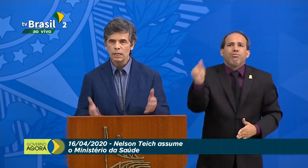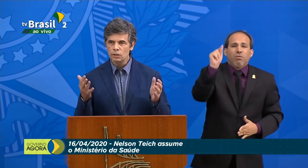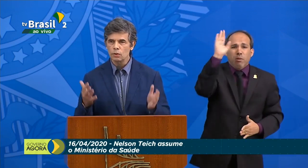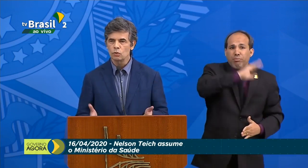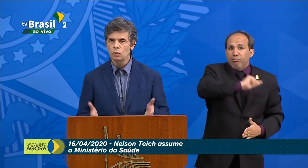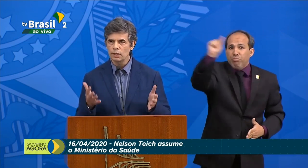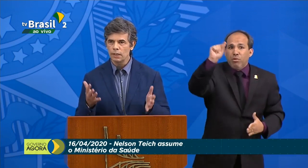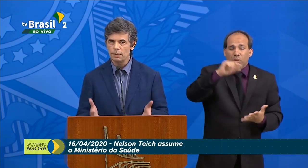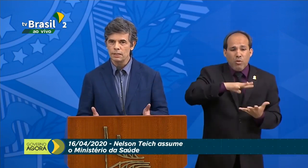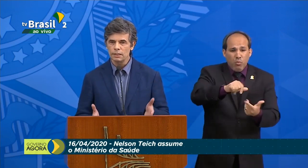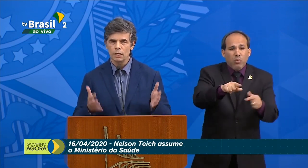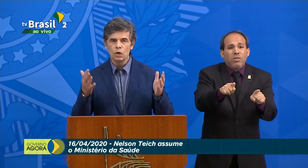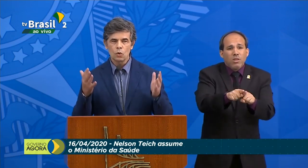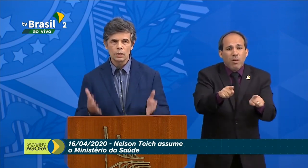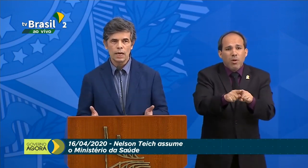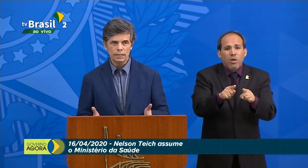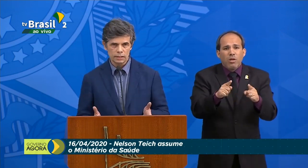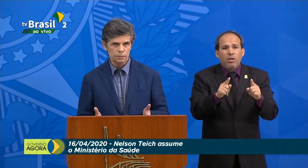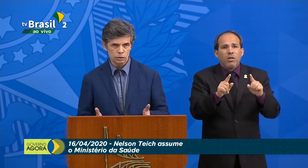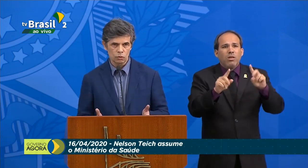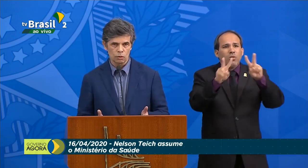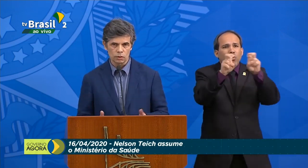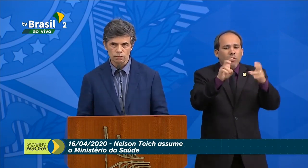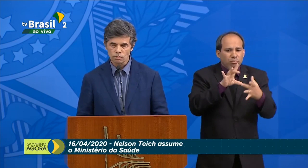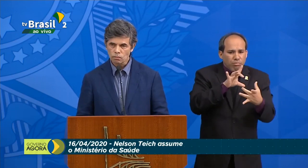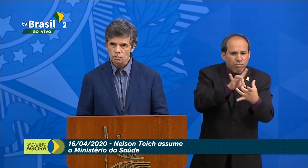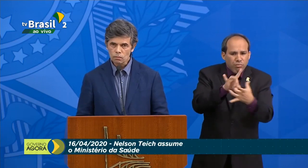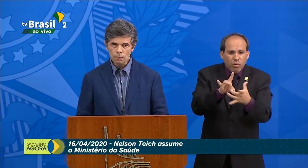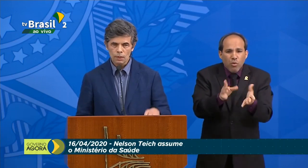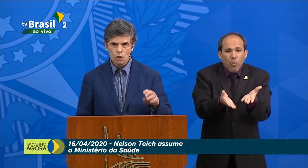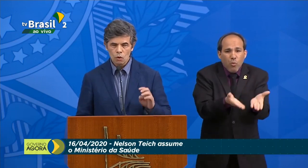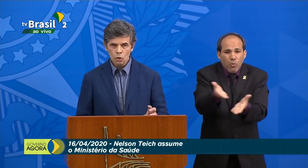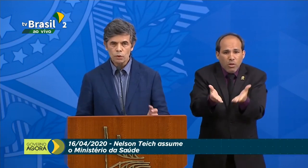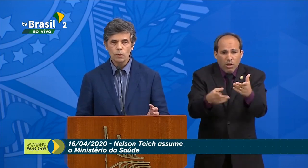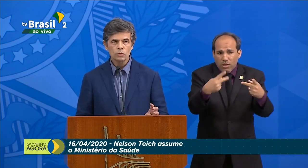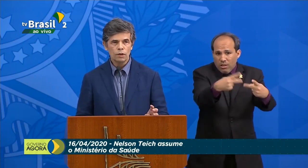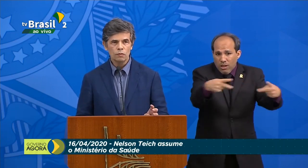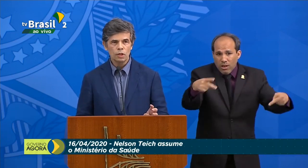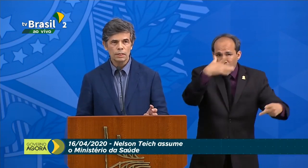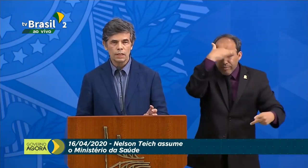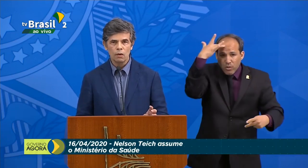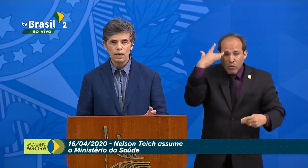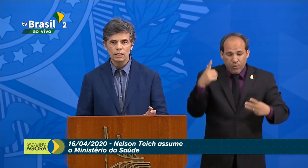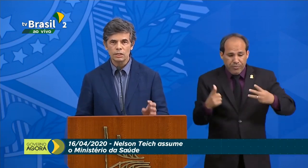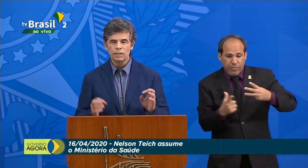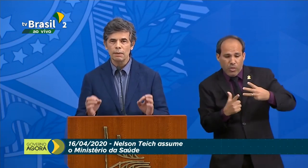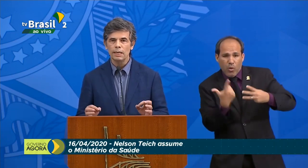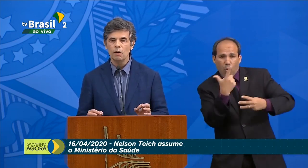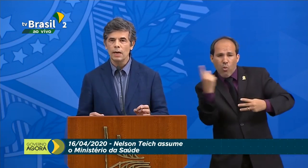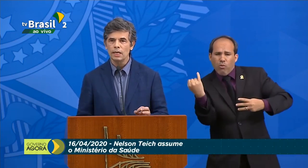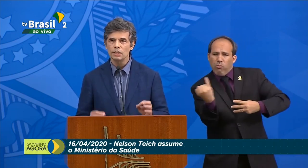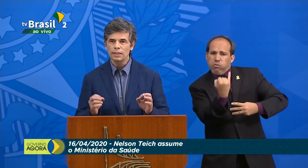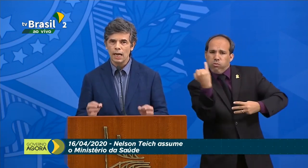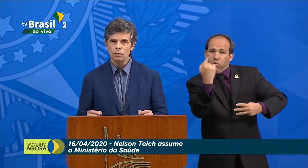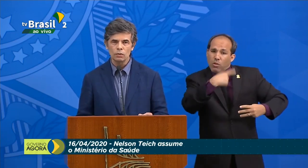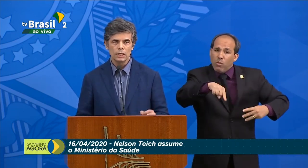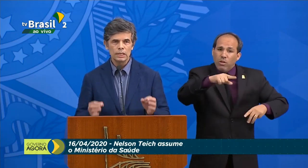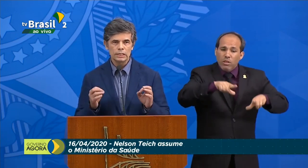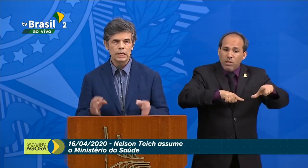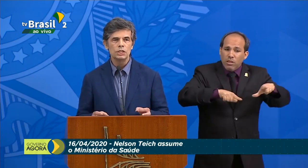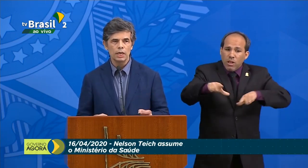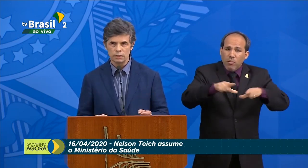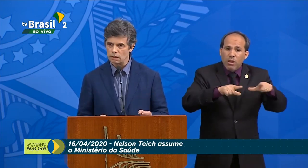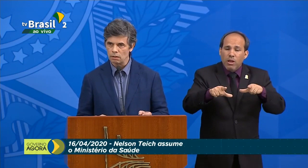mundo, em relação a tudo o que representa cuidar dessas pessoas. Um outro ponto que é fundamental é a gente trabalhar uma área de